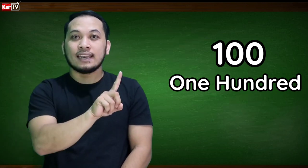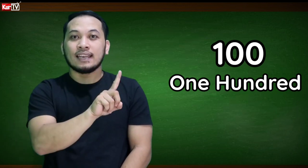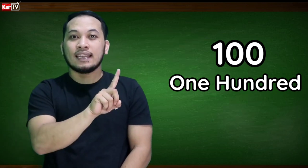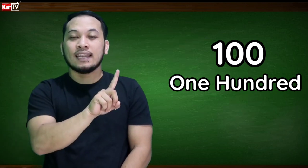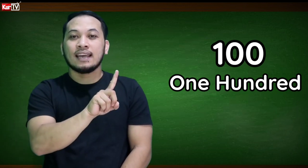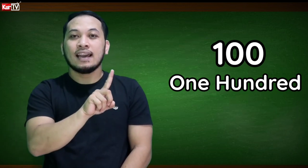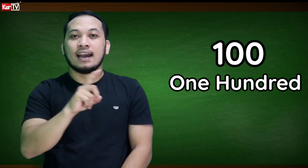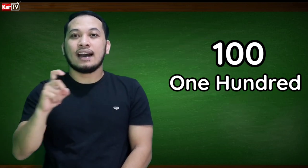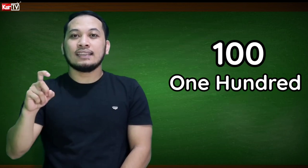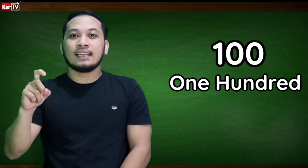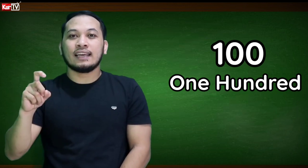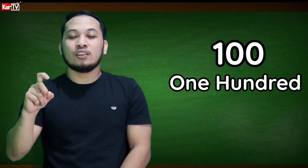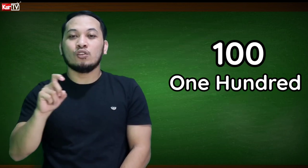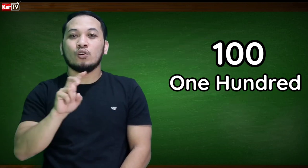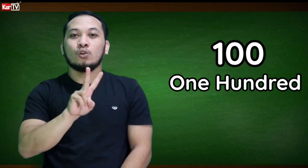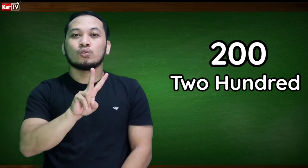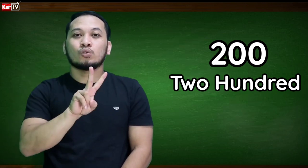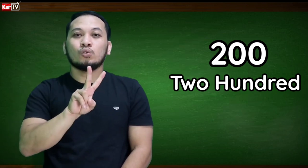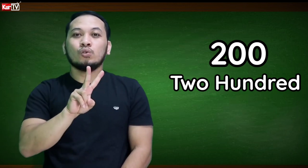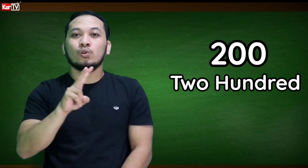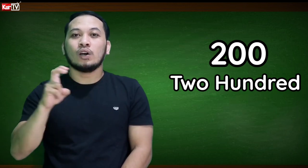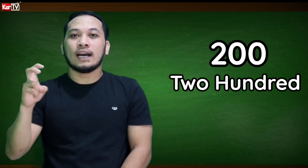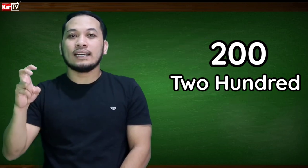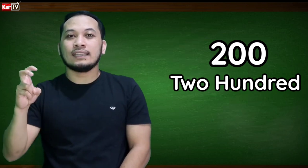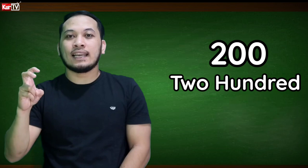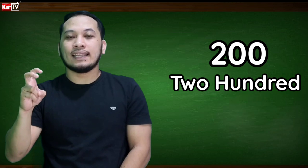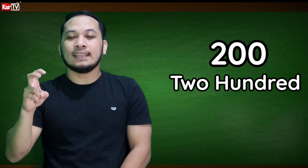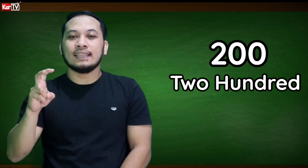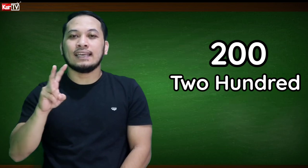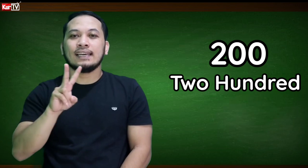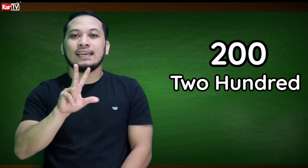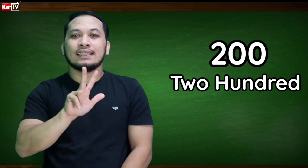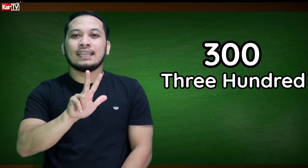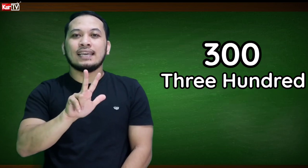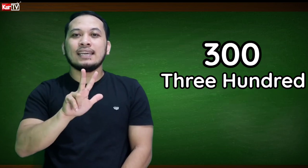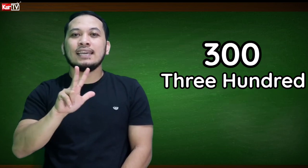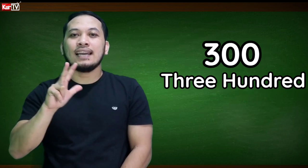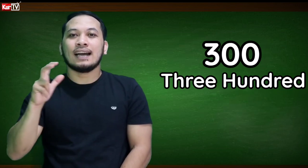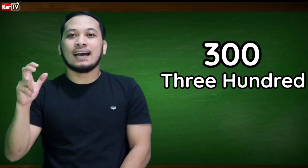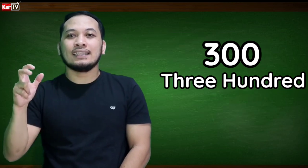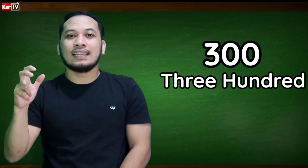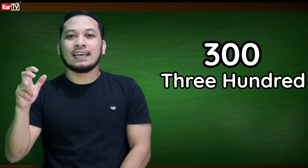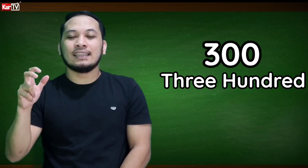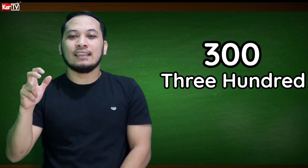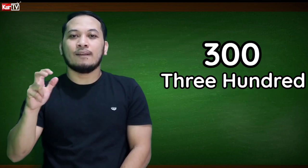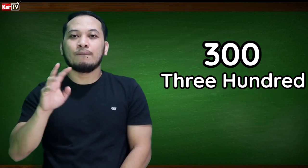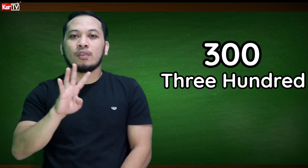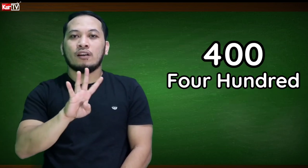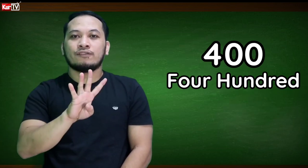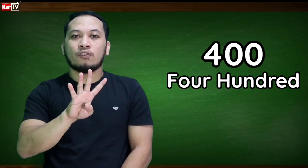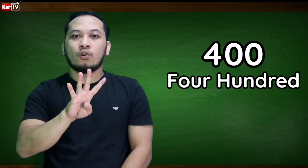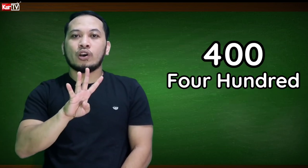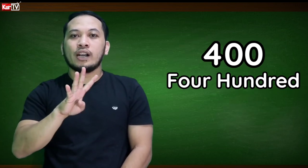100, 100, 300, 400,